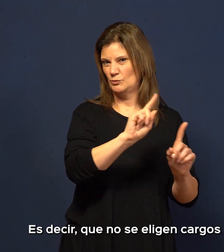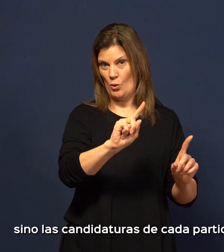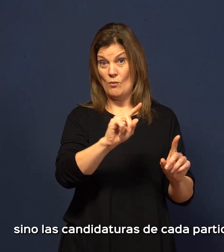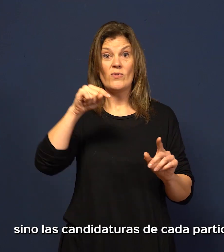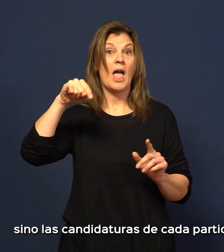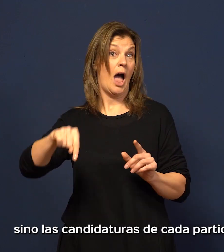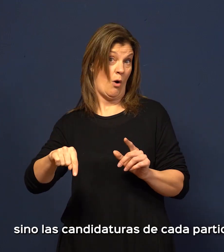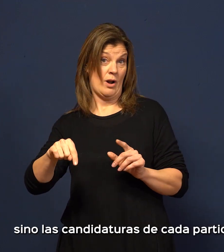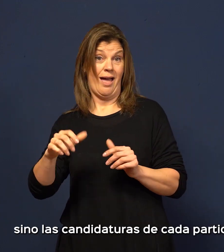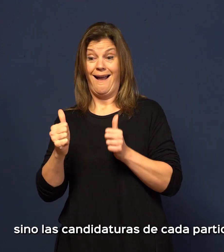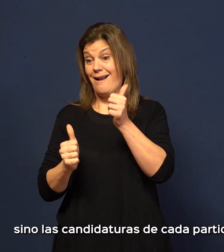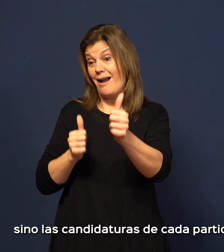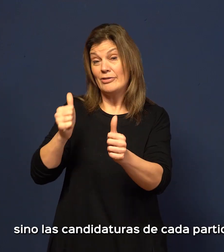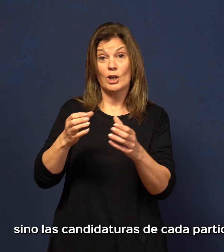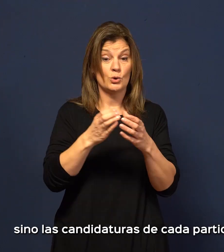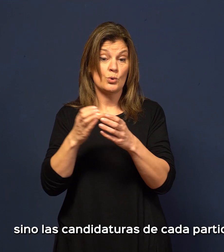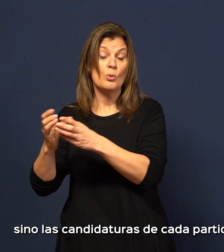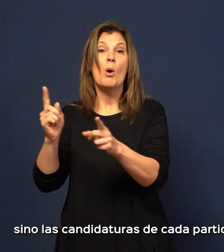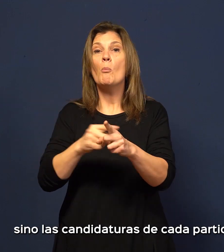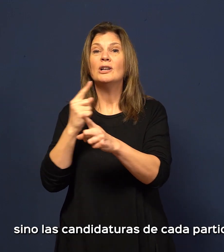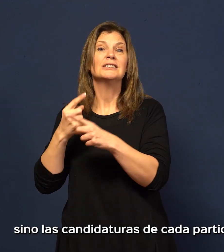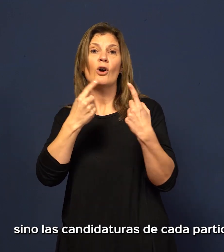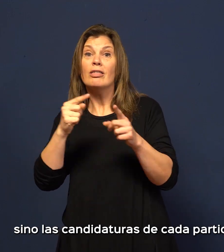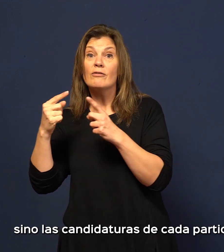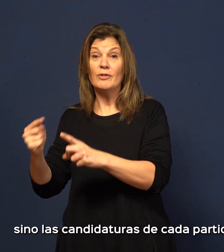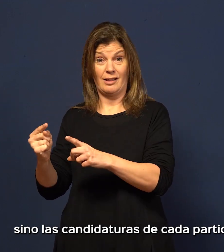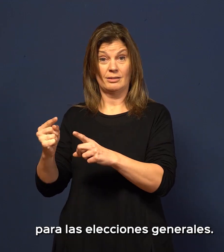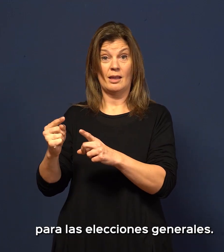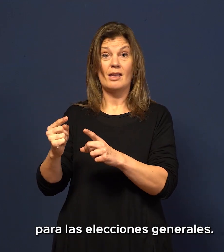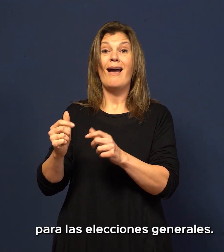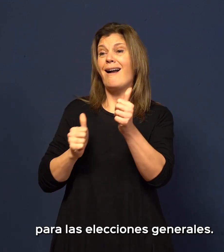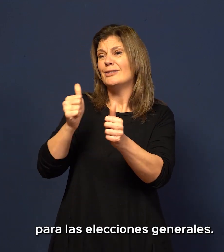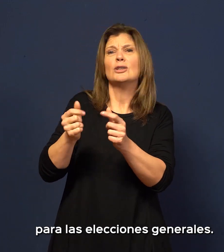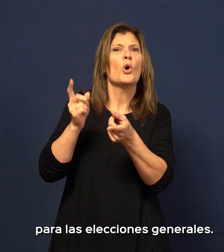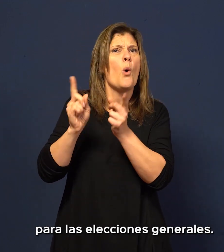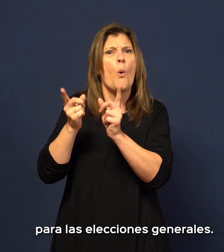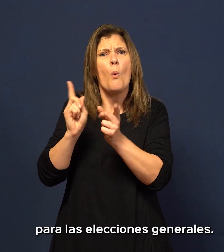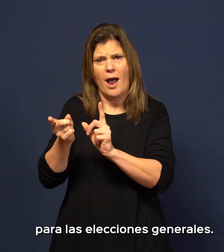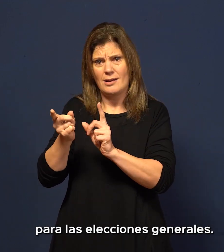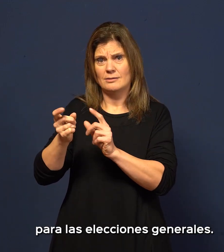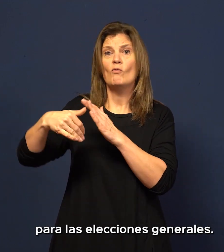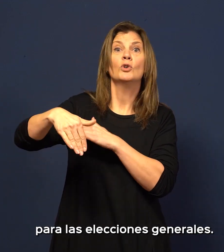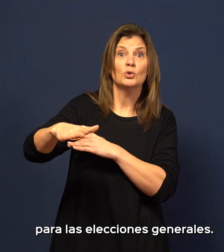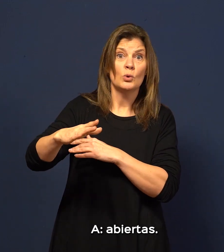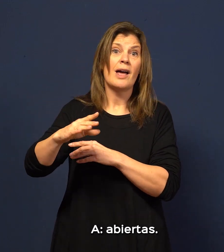sino las candidaturas de cada partido para las elecciones generales. A.